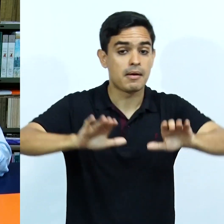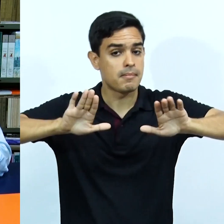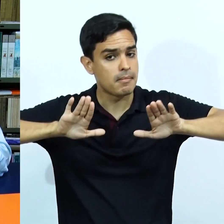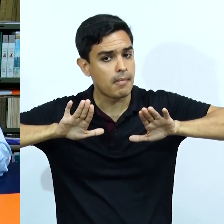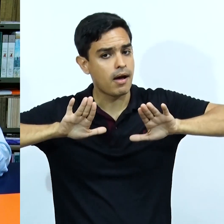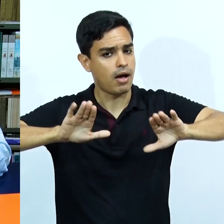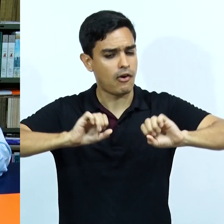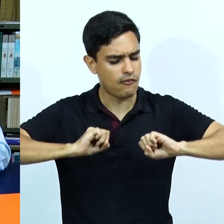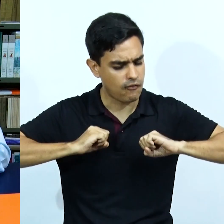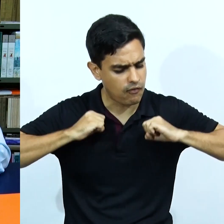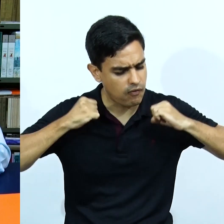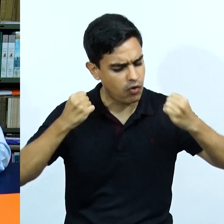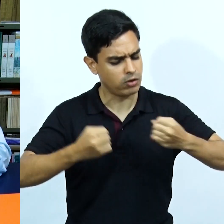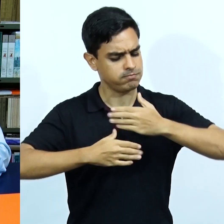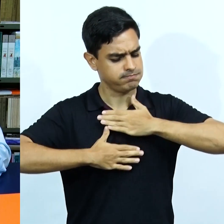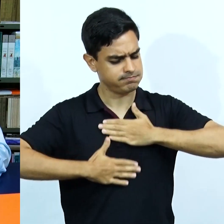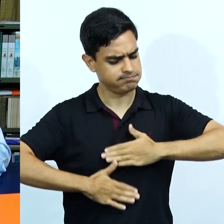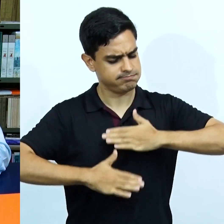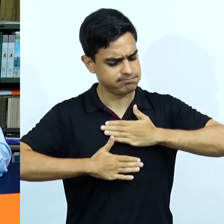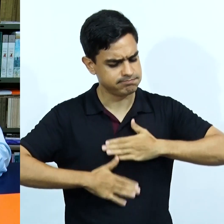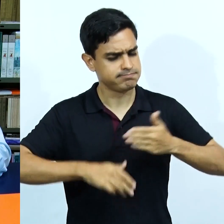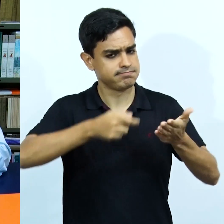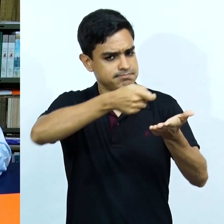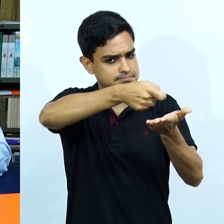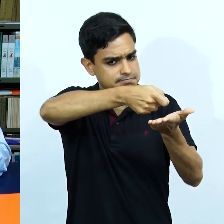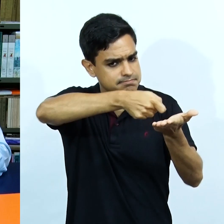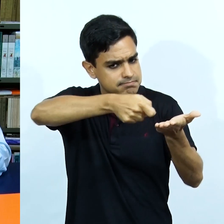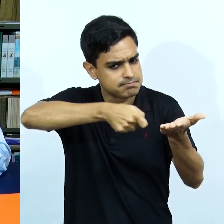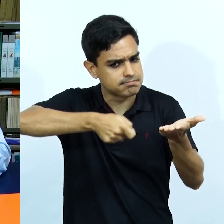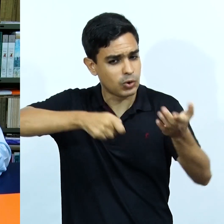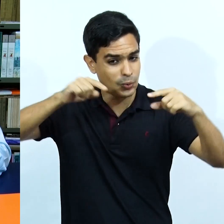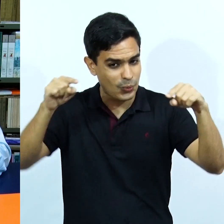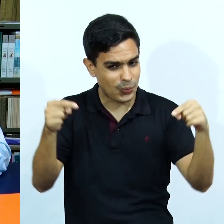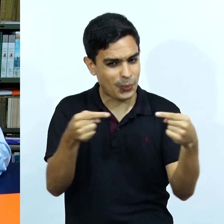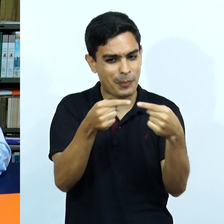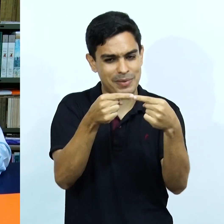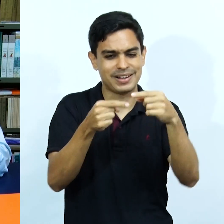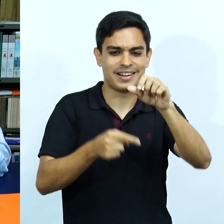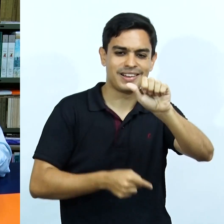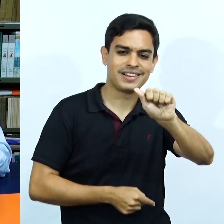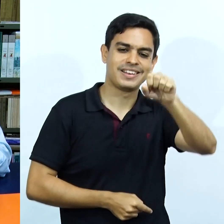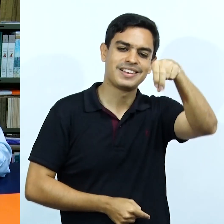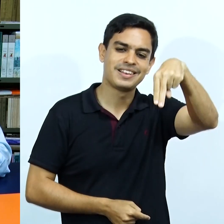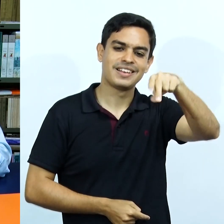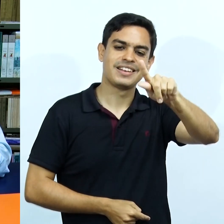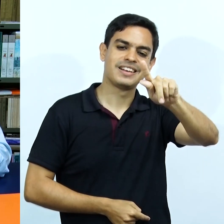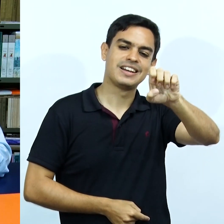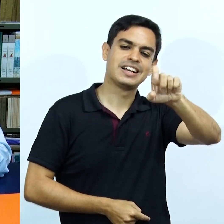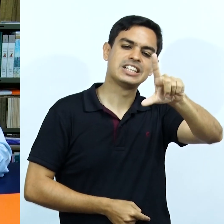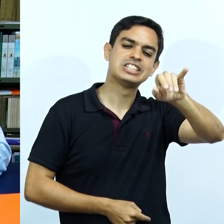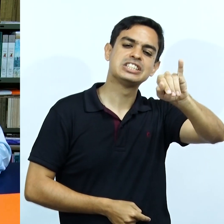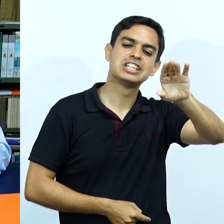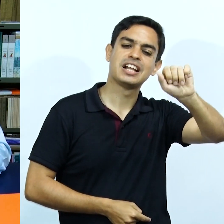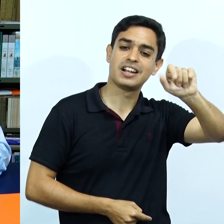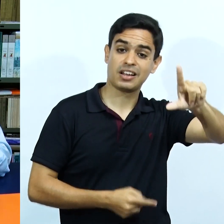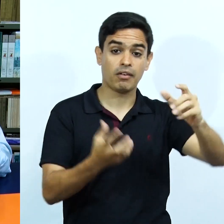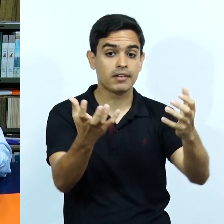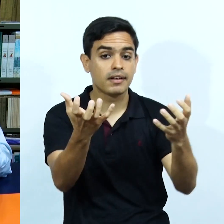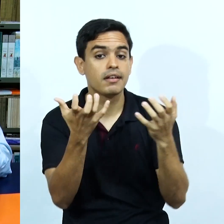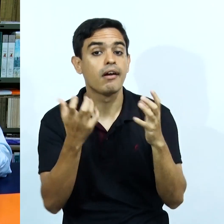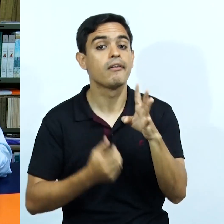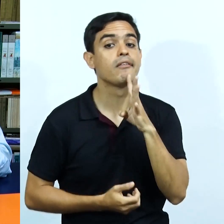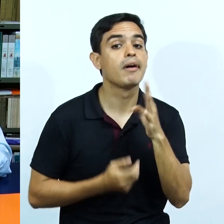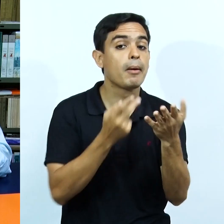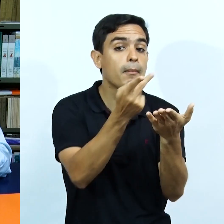vítima de uma doença incurável, mas ali calma, serena, realmente angelical. É